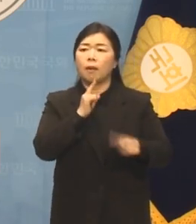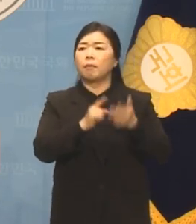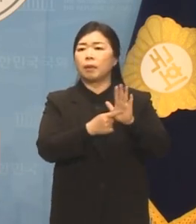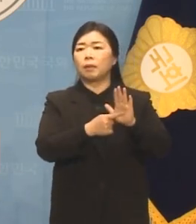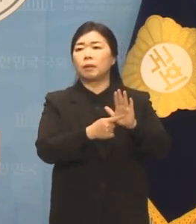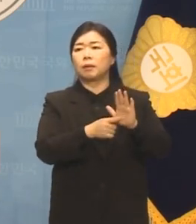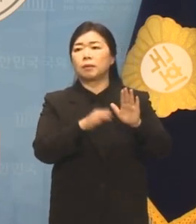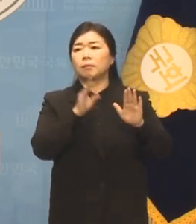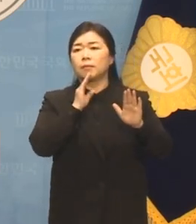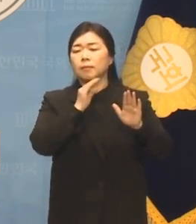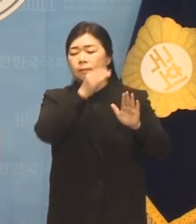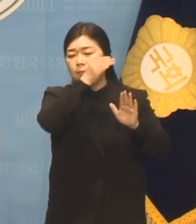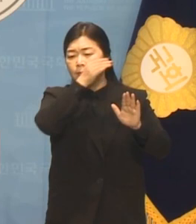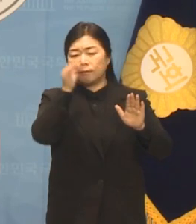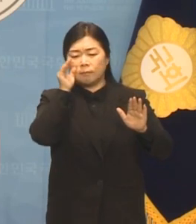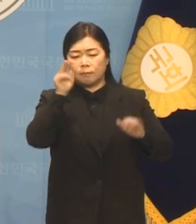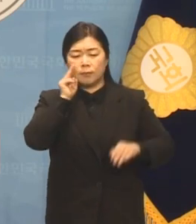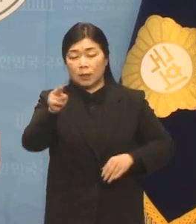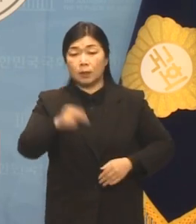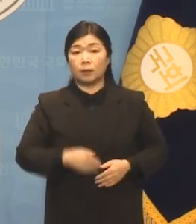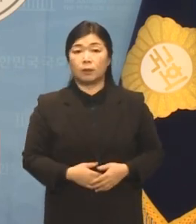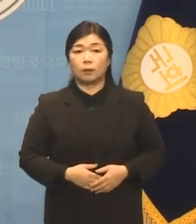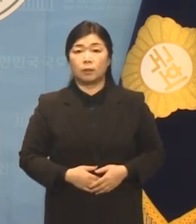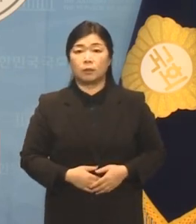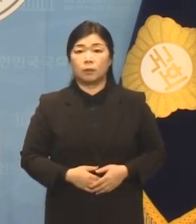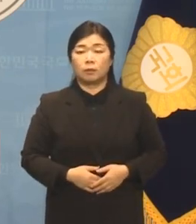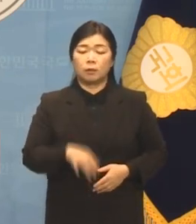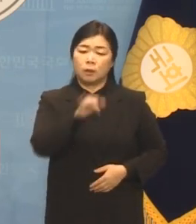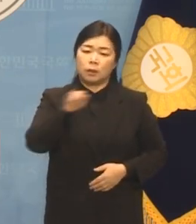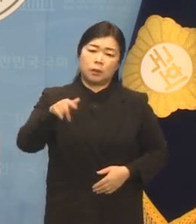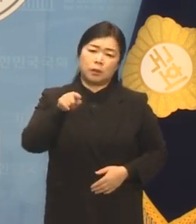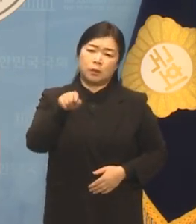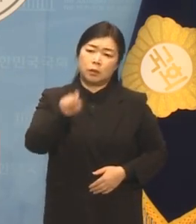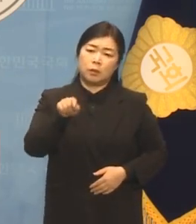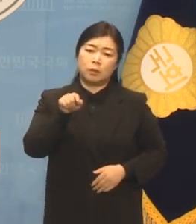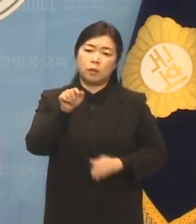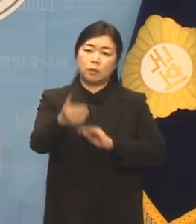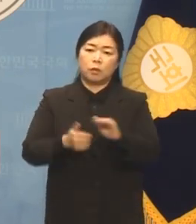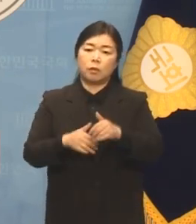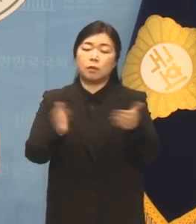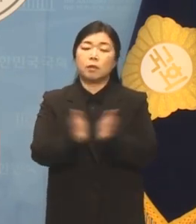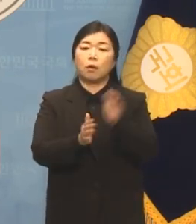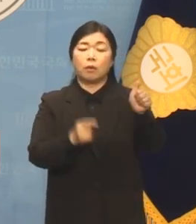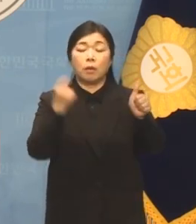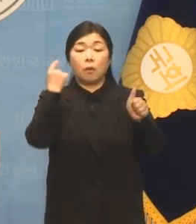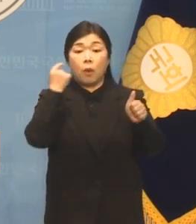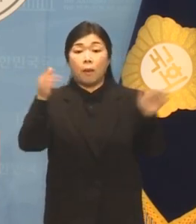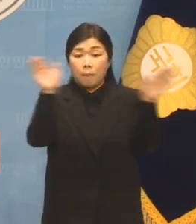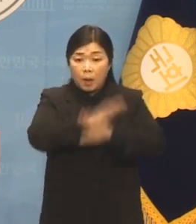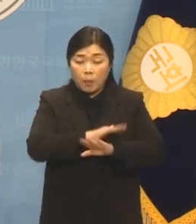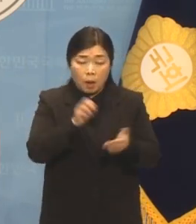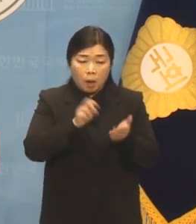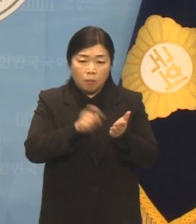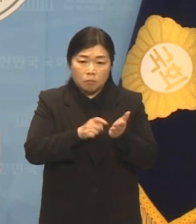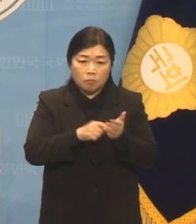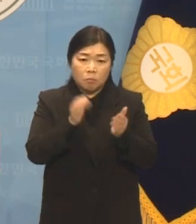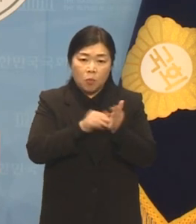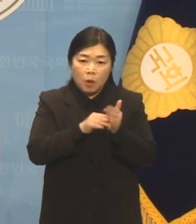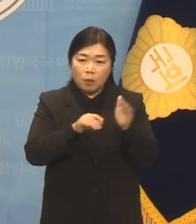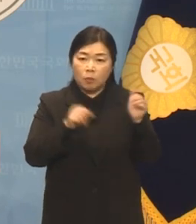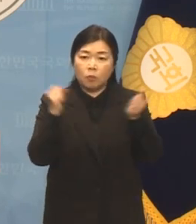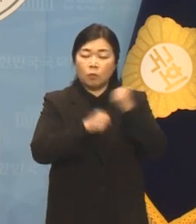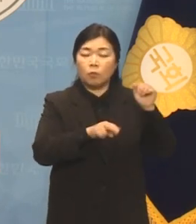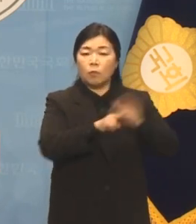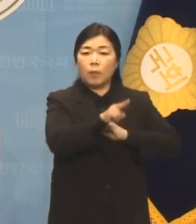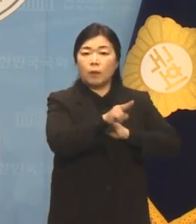적반하장입니다. 이종섭 전 장관에게 왜 이렇게 야반도주하는지 되묻고 싶은 것은 국민입니다.